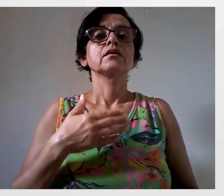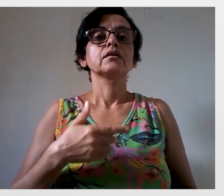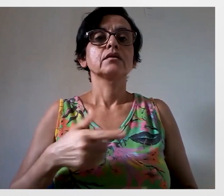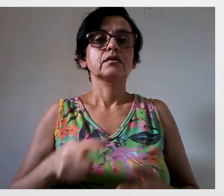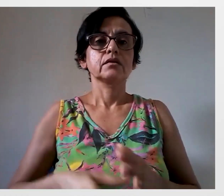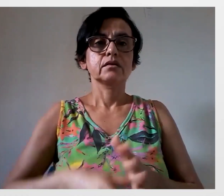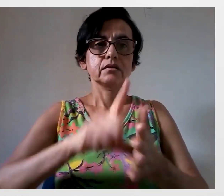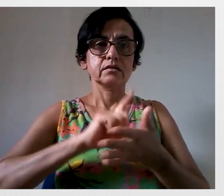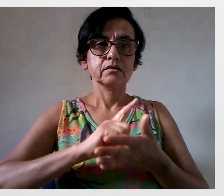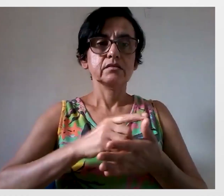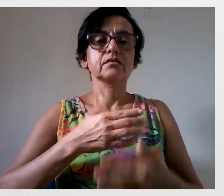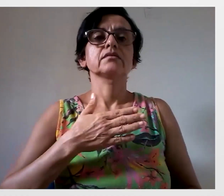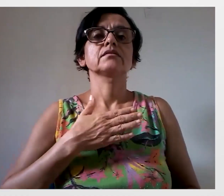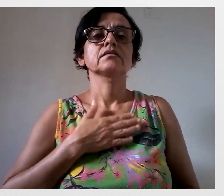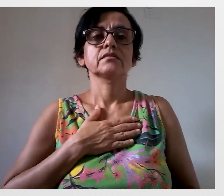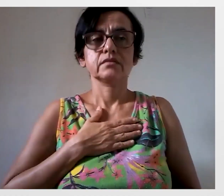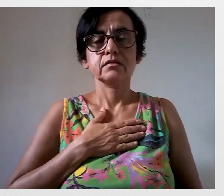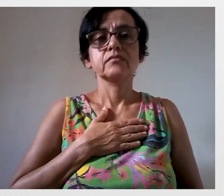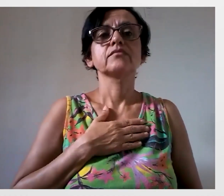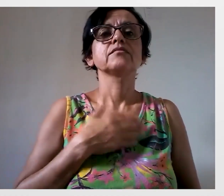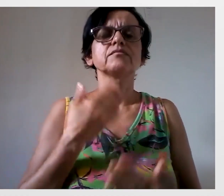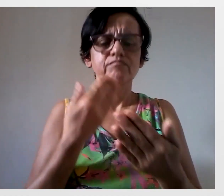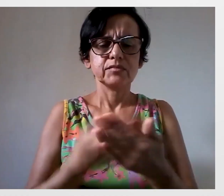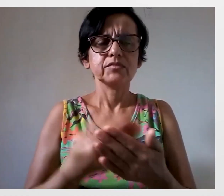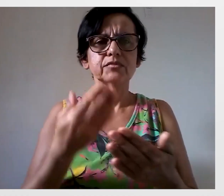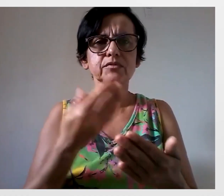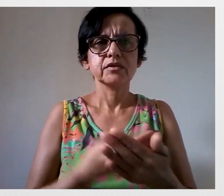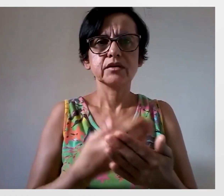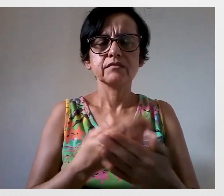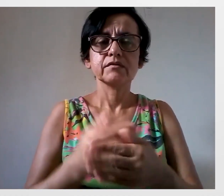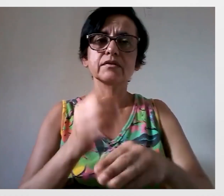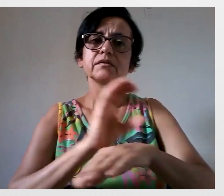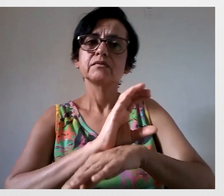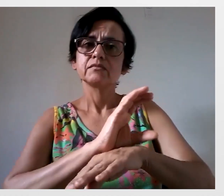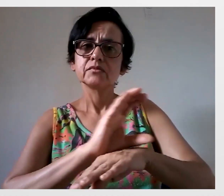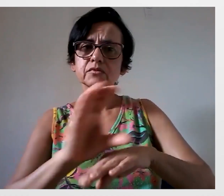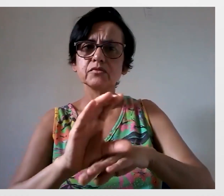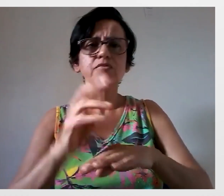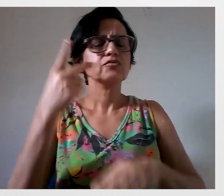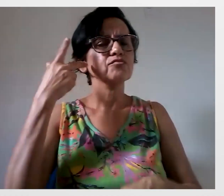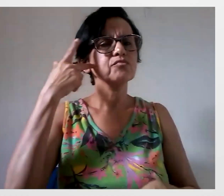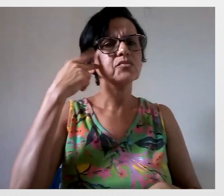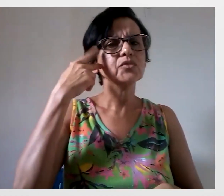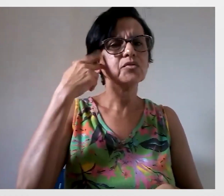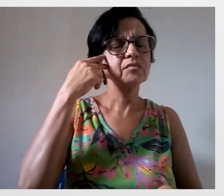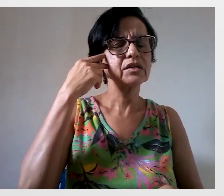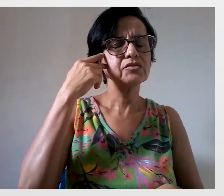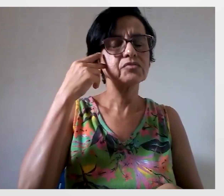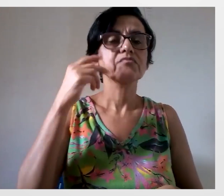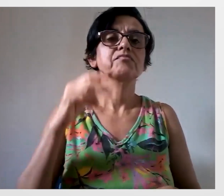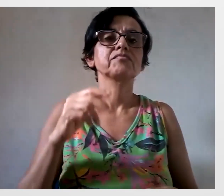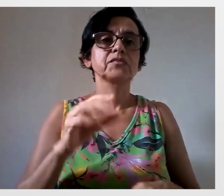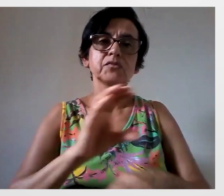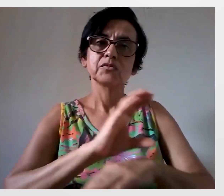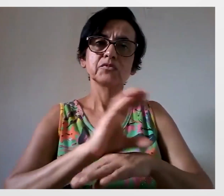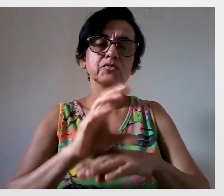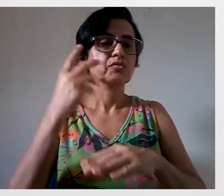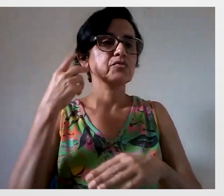Antes, eu estudava cursinhos de Libras tradicionais e eles me